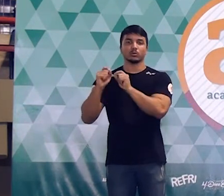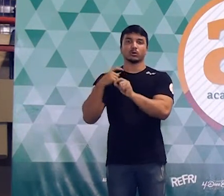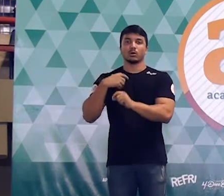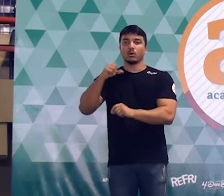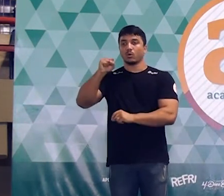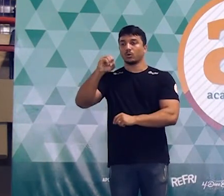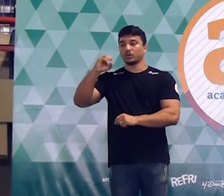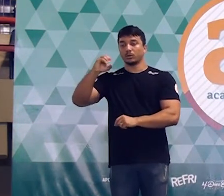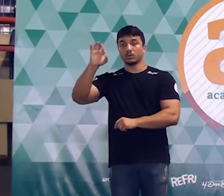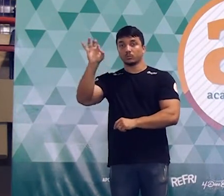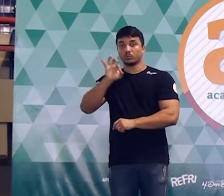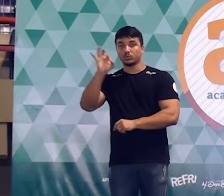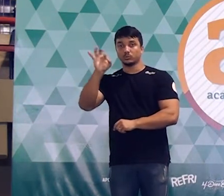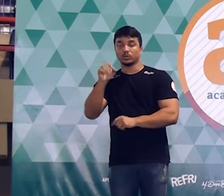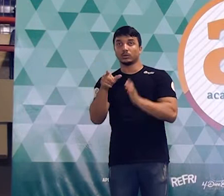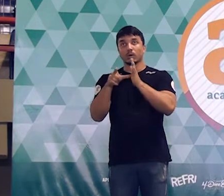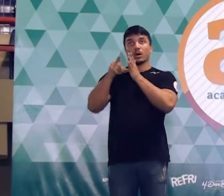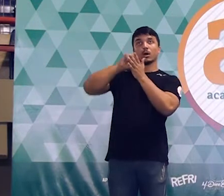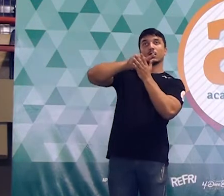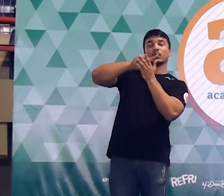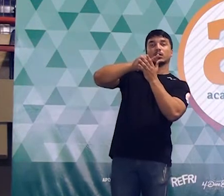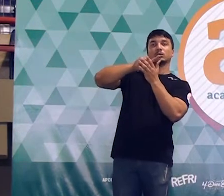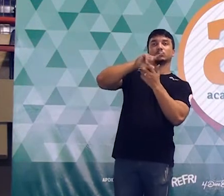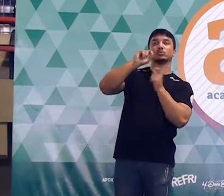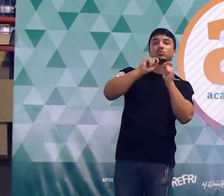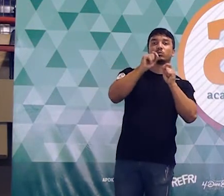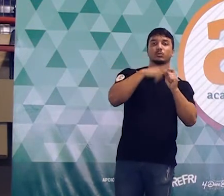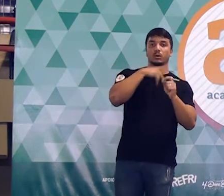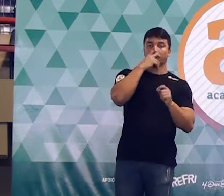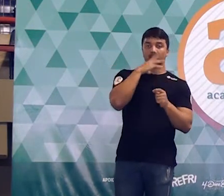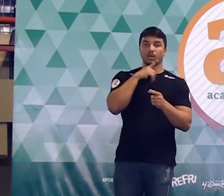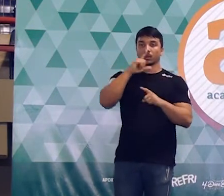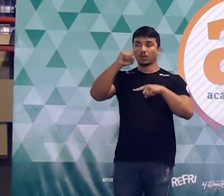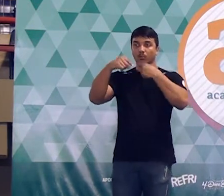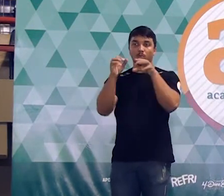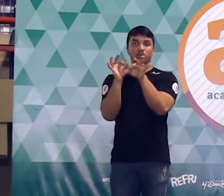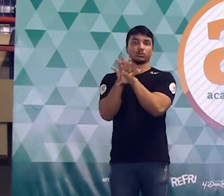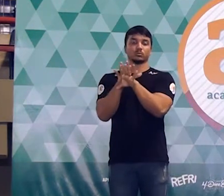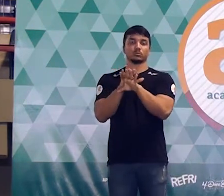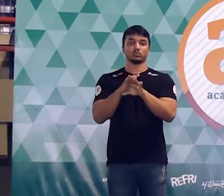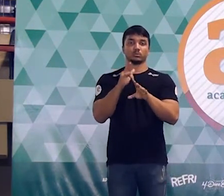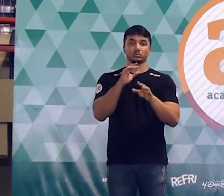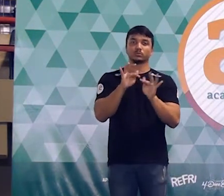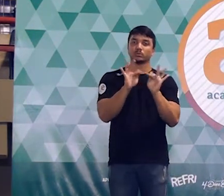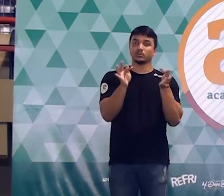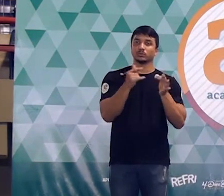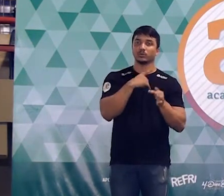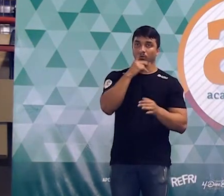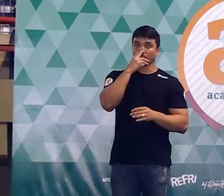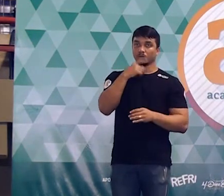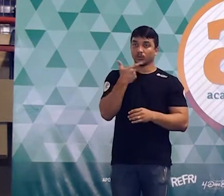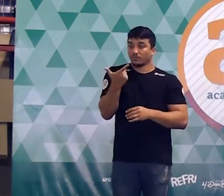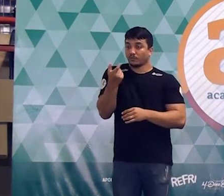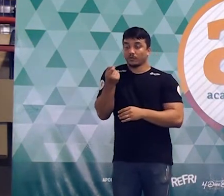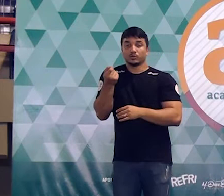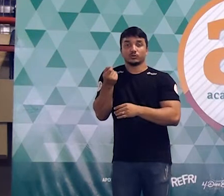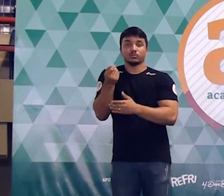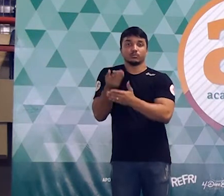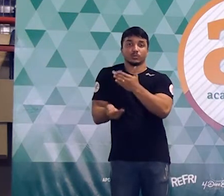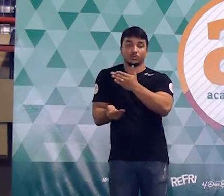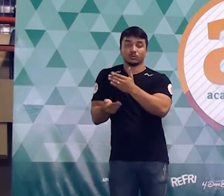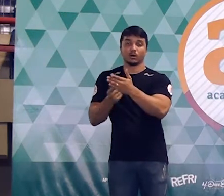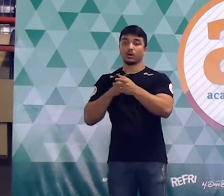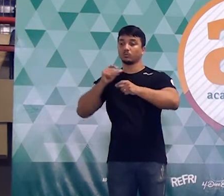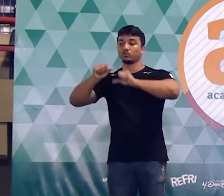tem que ser 80% da medida original, que é exatamente o que sobra depois da redução. Tinha uma medida, reduziu 20%. Então,